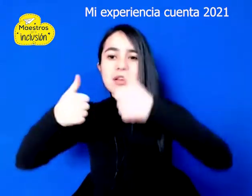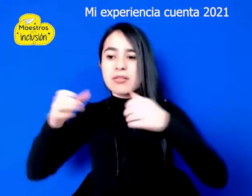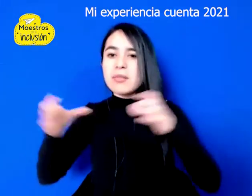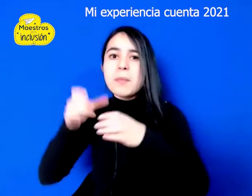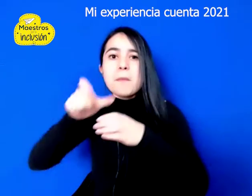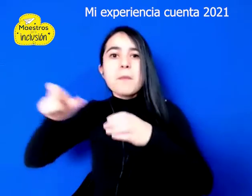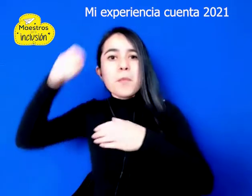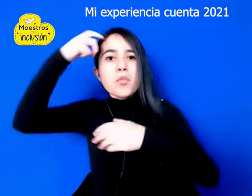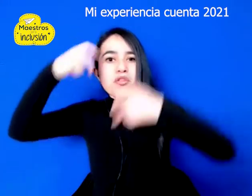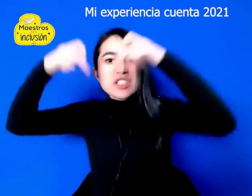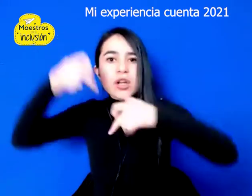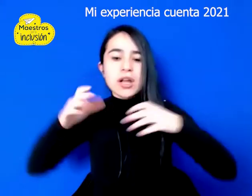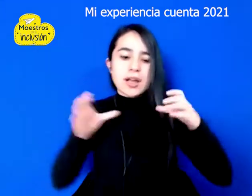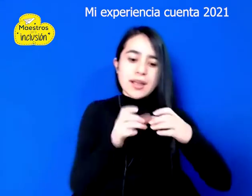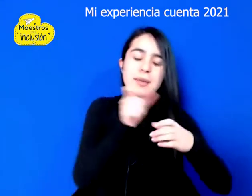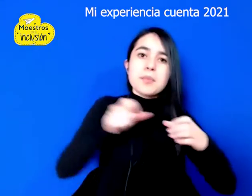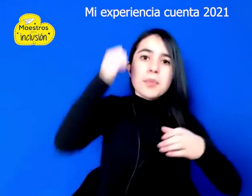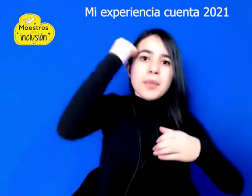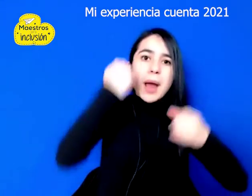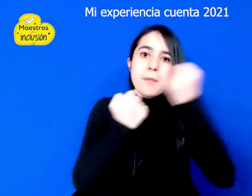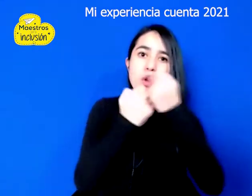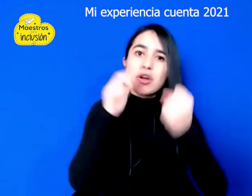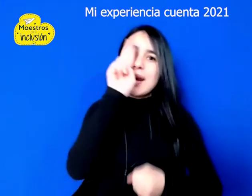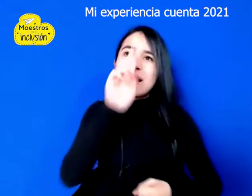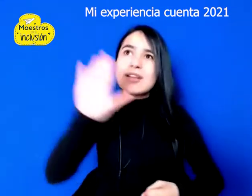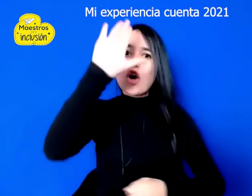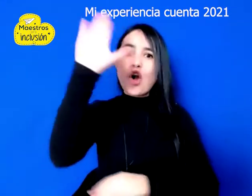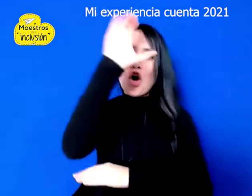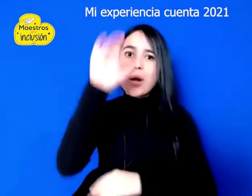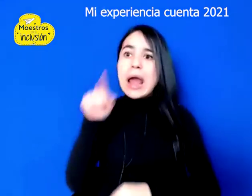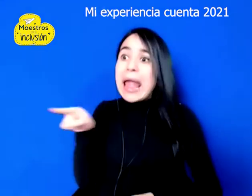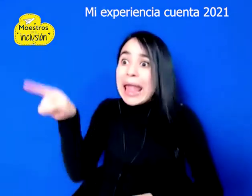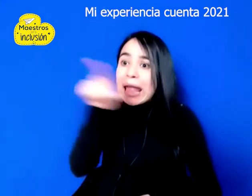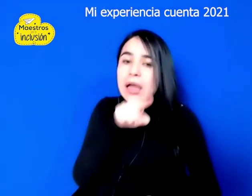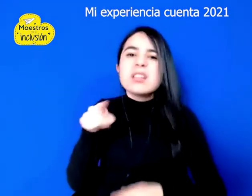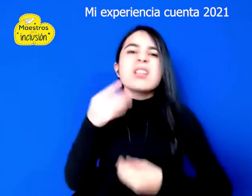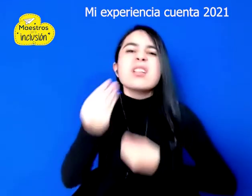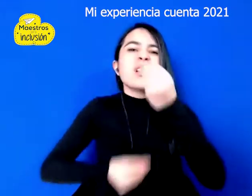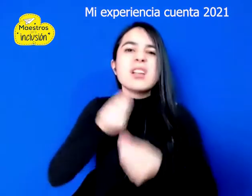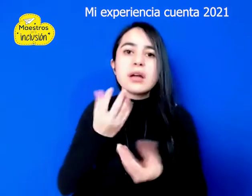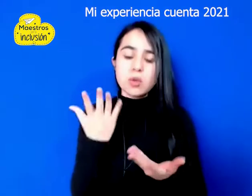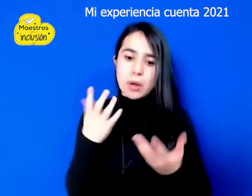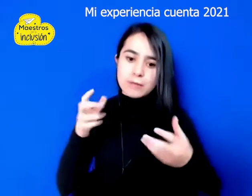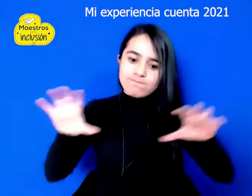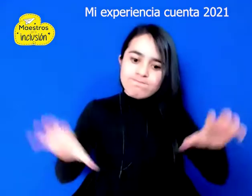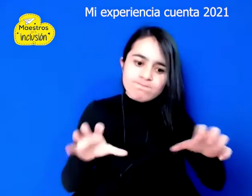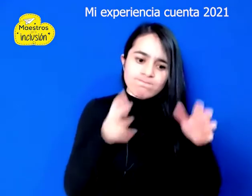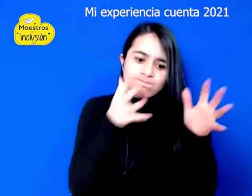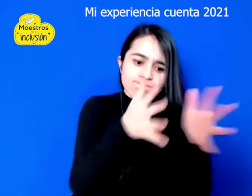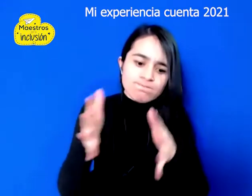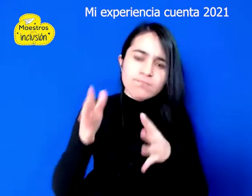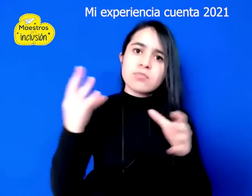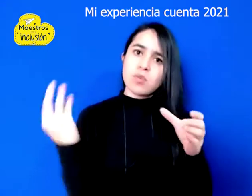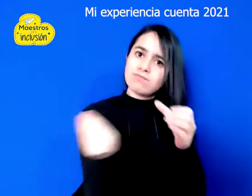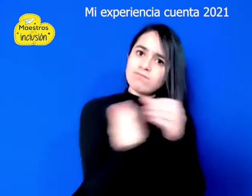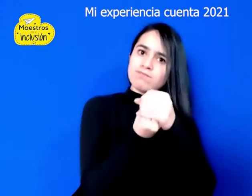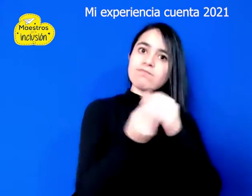profesionales y docentes de apoyo del país. Que han desarrollado sus prácticas inclusivas para promover el